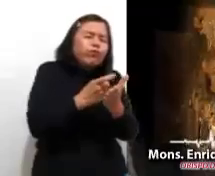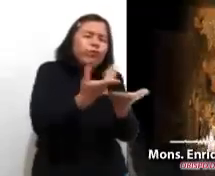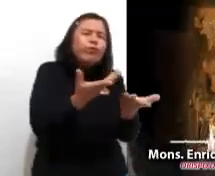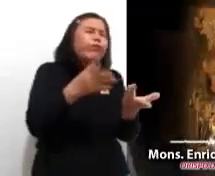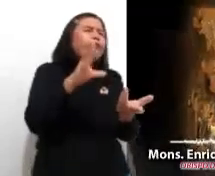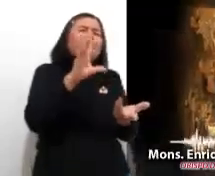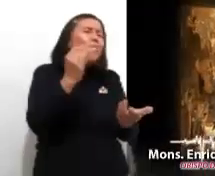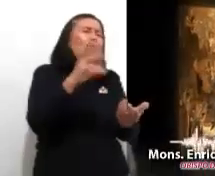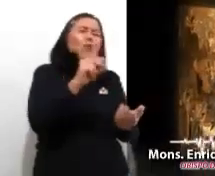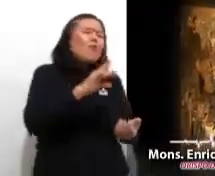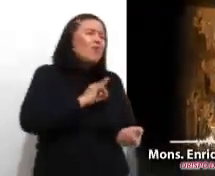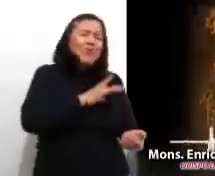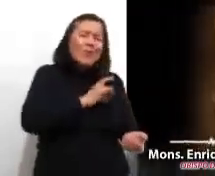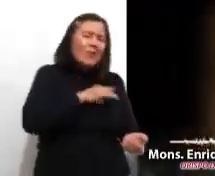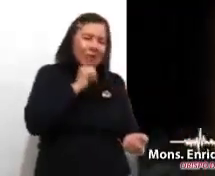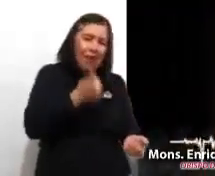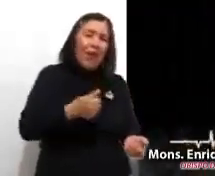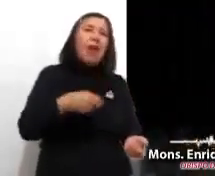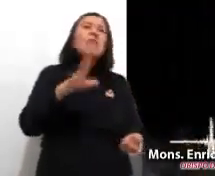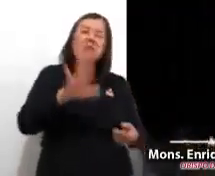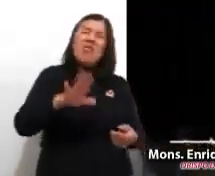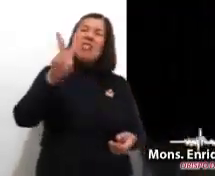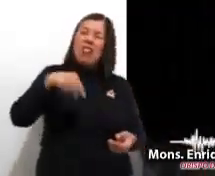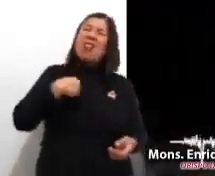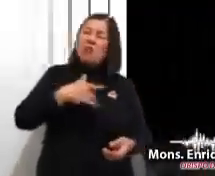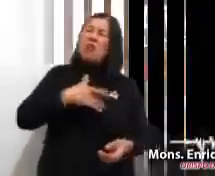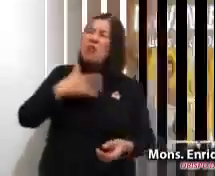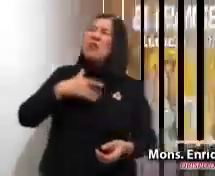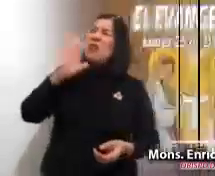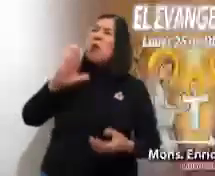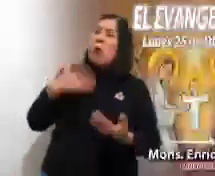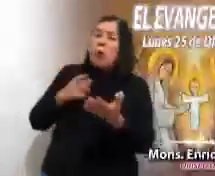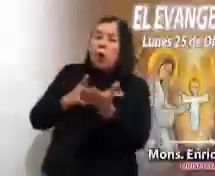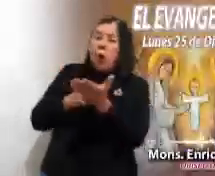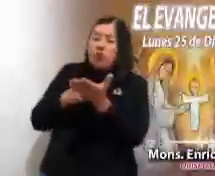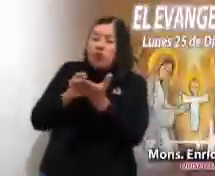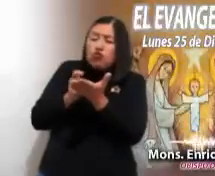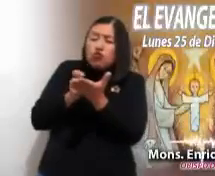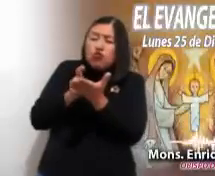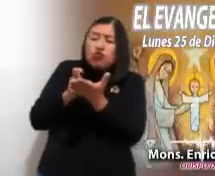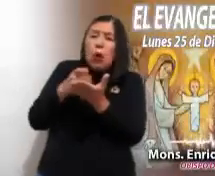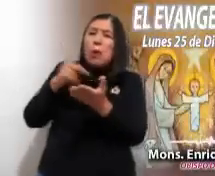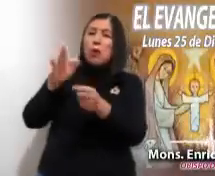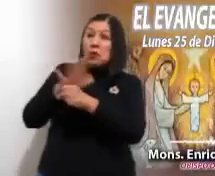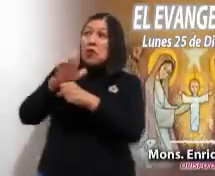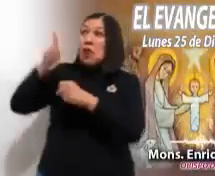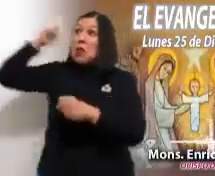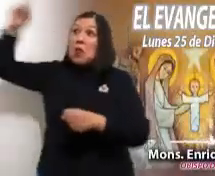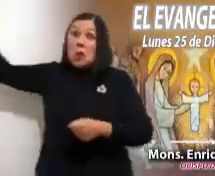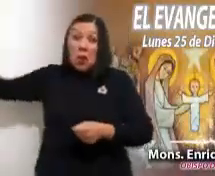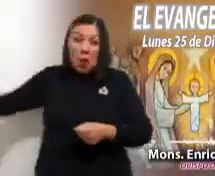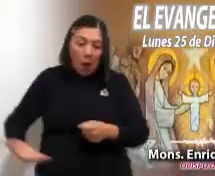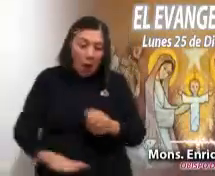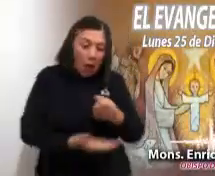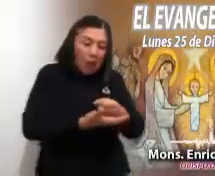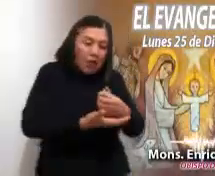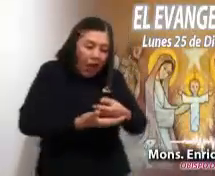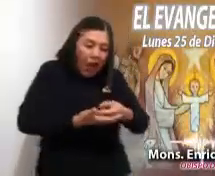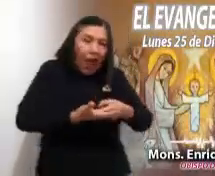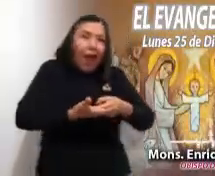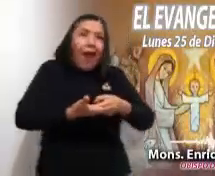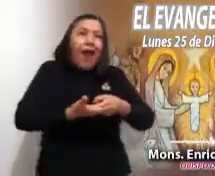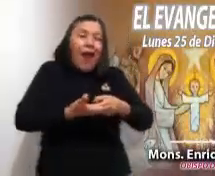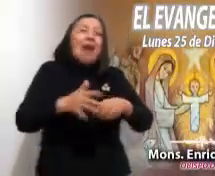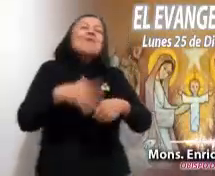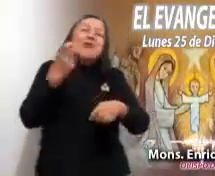oruguita de Israel. Así nos sentimos, gusanito, oruguita, pero en manos del Señor. Por